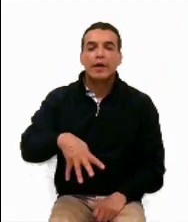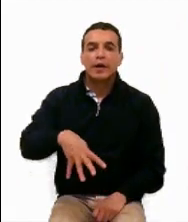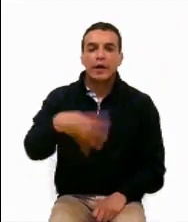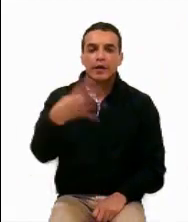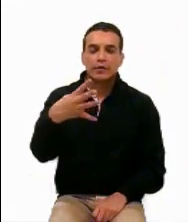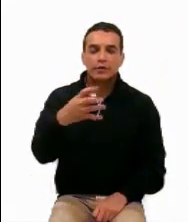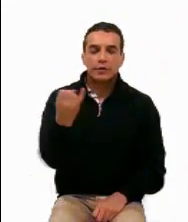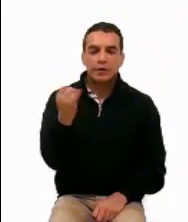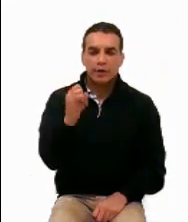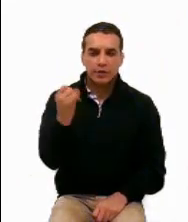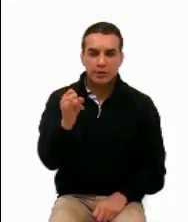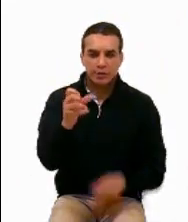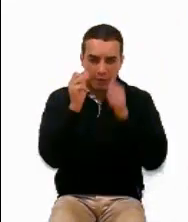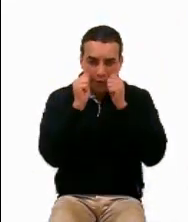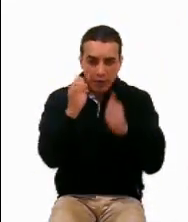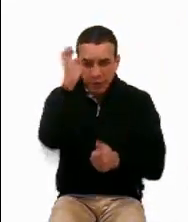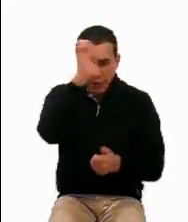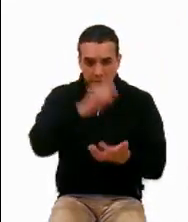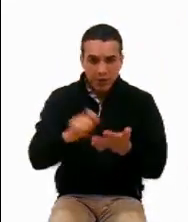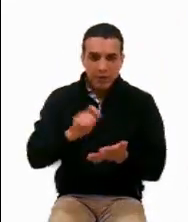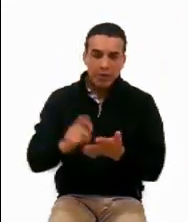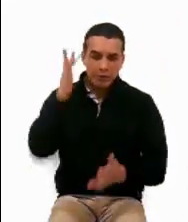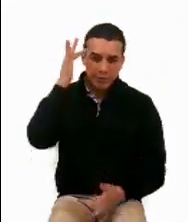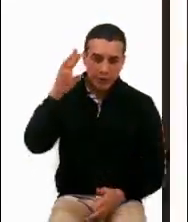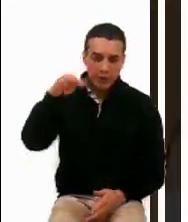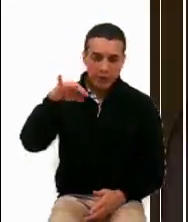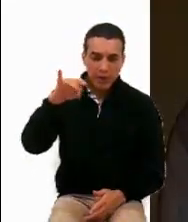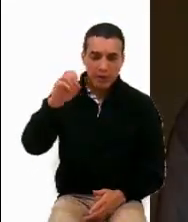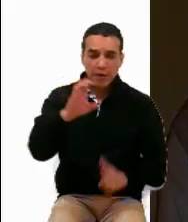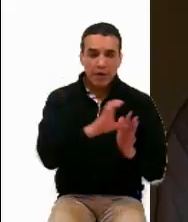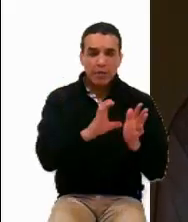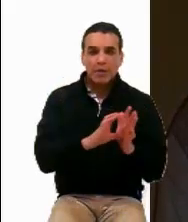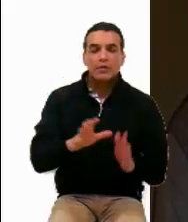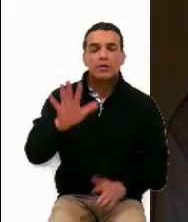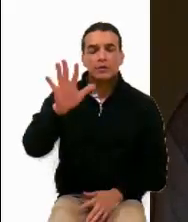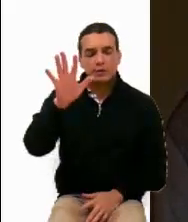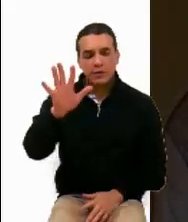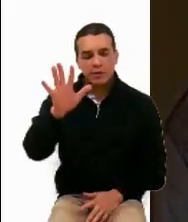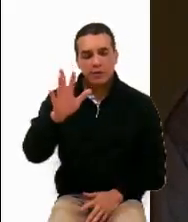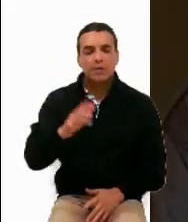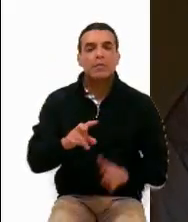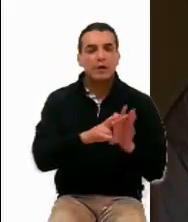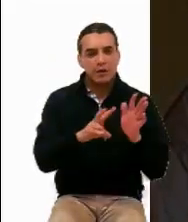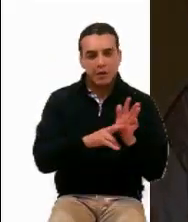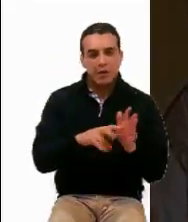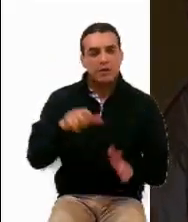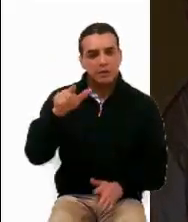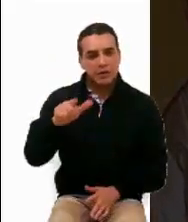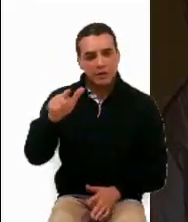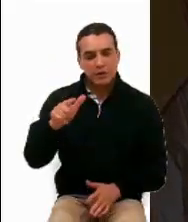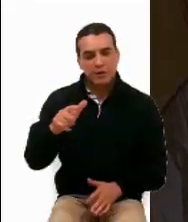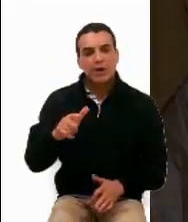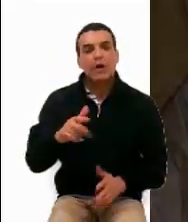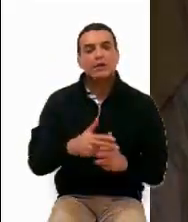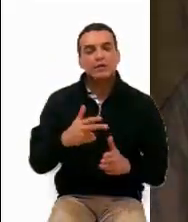de junio. Escuchemos el Evangelio según San Mateo, capítulo 5, versículos